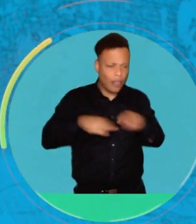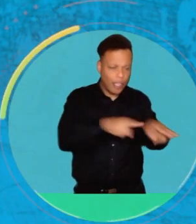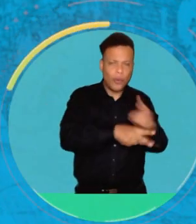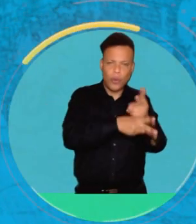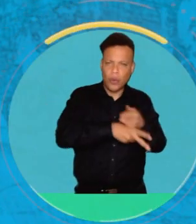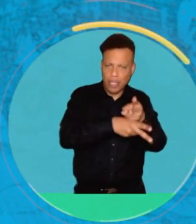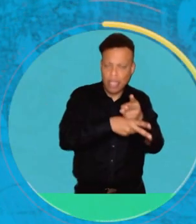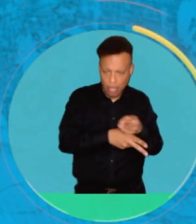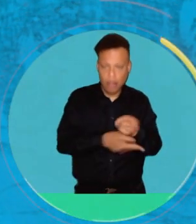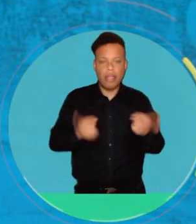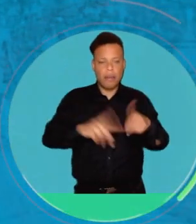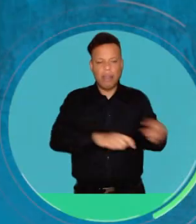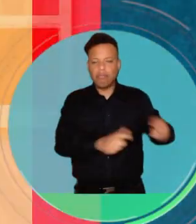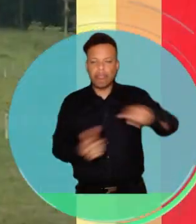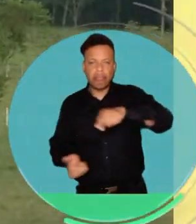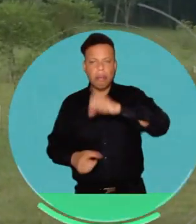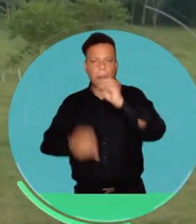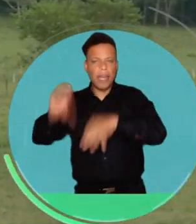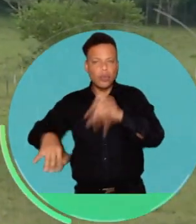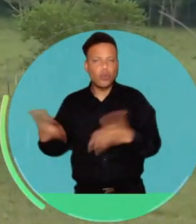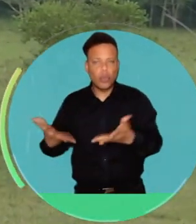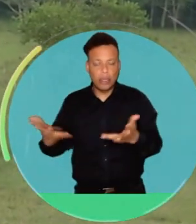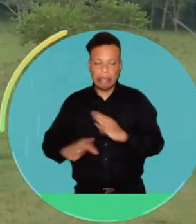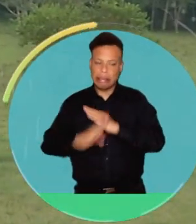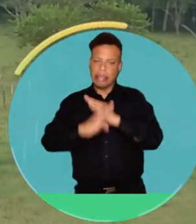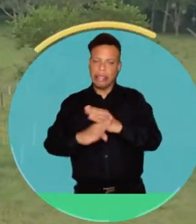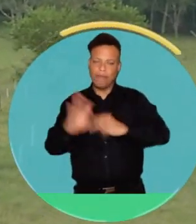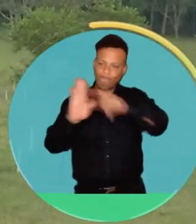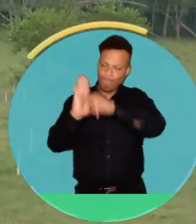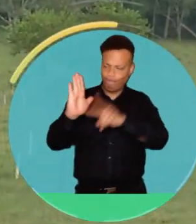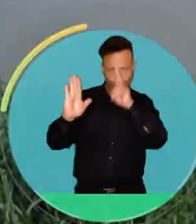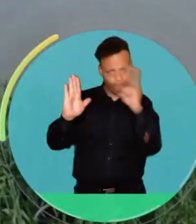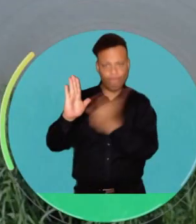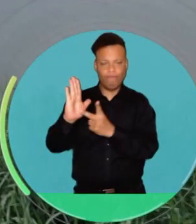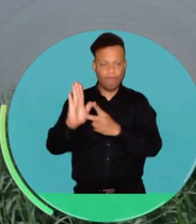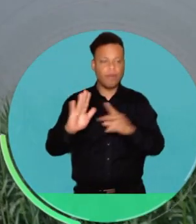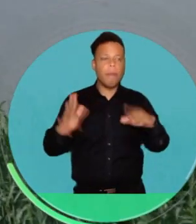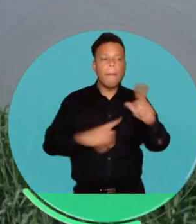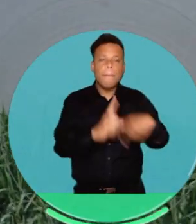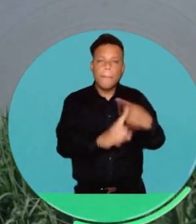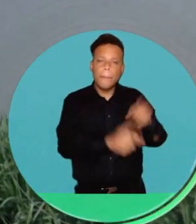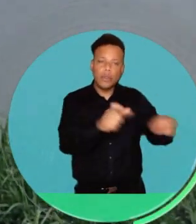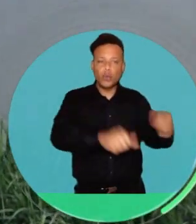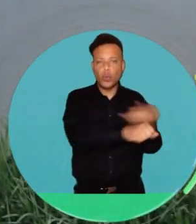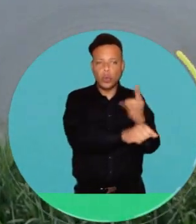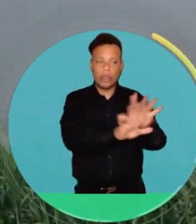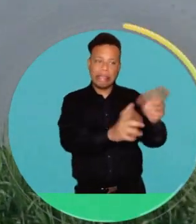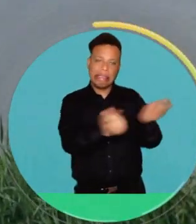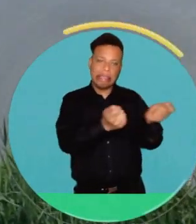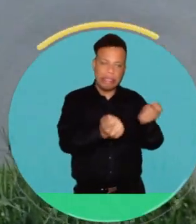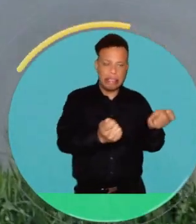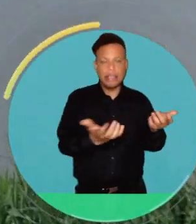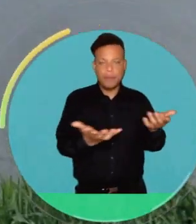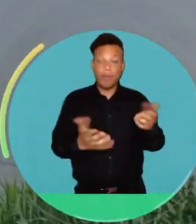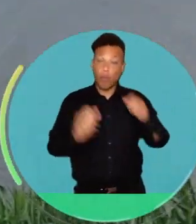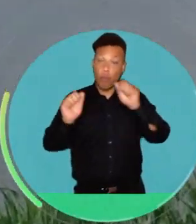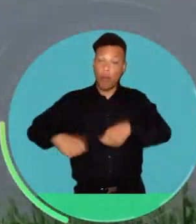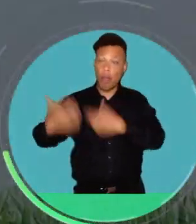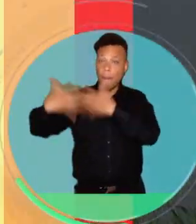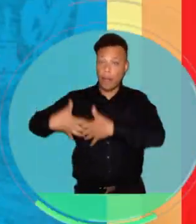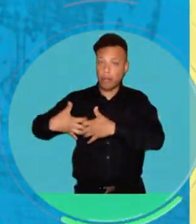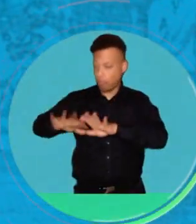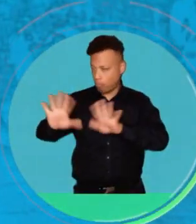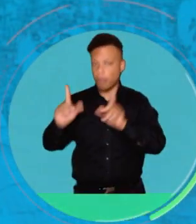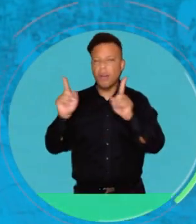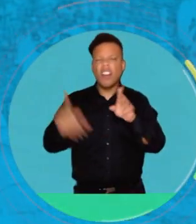dar cumplimiento a la normatividad de vertimientos y promover la reducción en la demanda del consumo del recurso son acciones que, si bien podrían